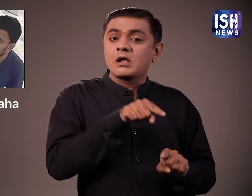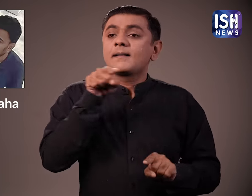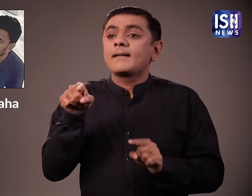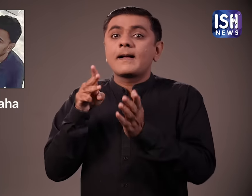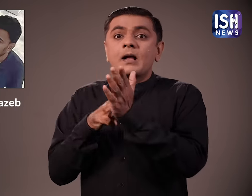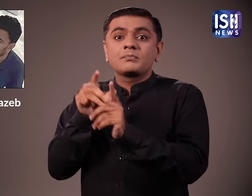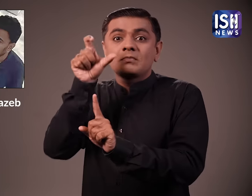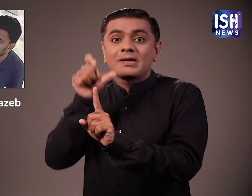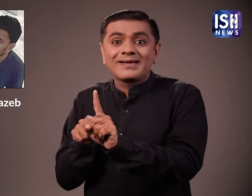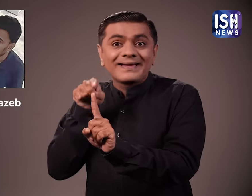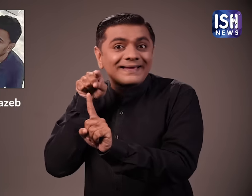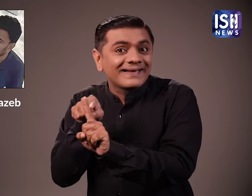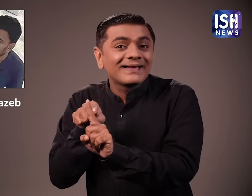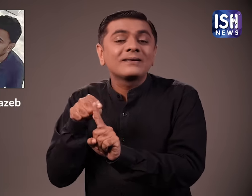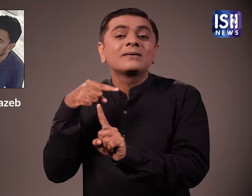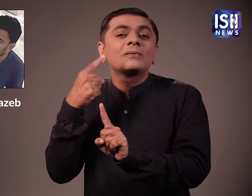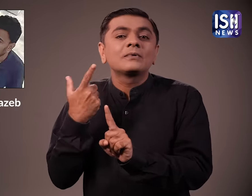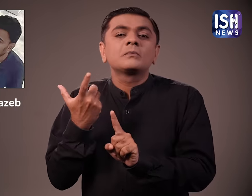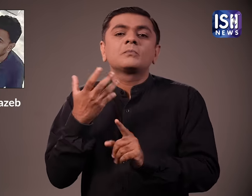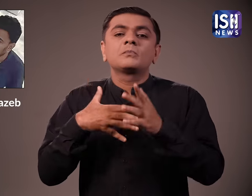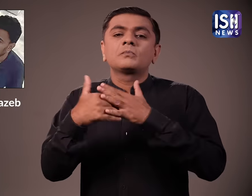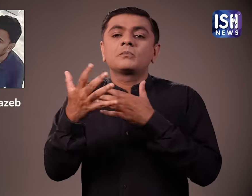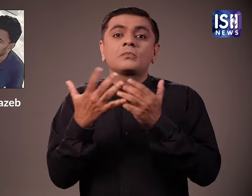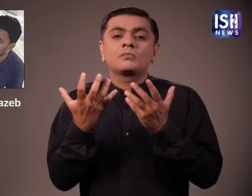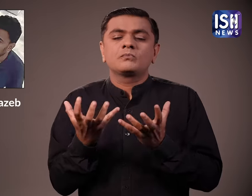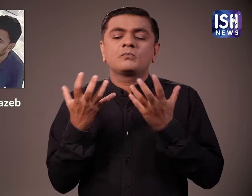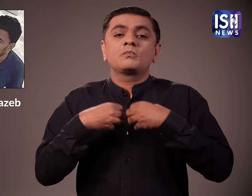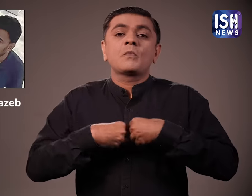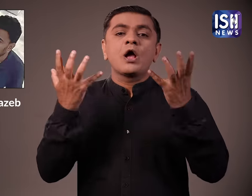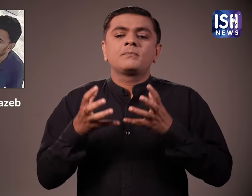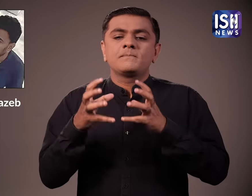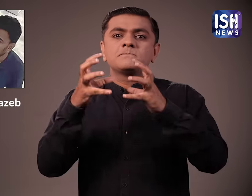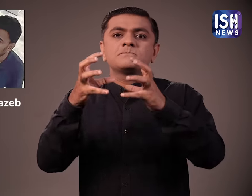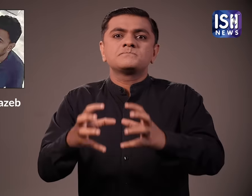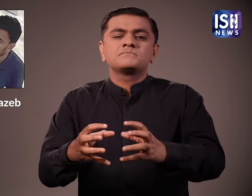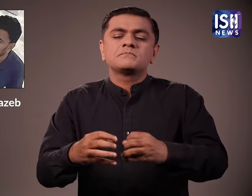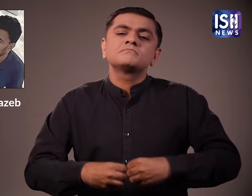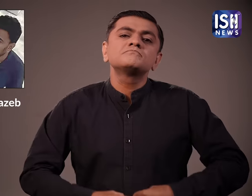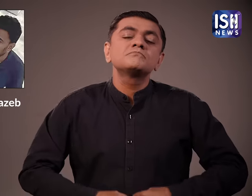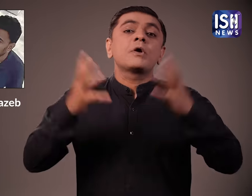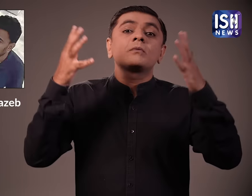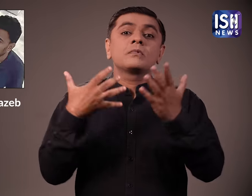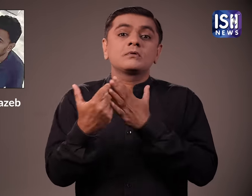अंजाम दिया था और ये मुसाफिर हुसेन शाजे भी था जिसने कैफे में IED रखा था